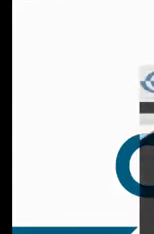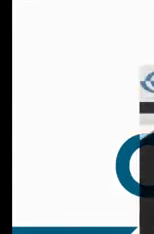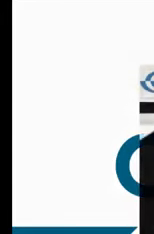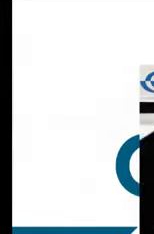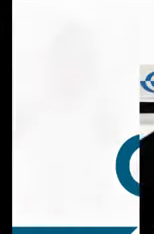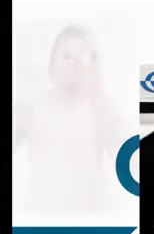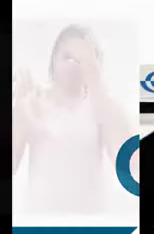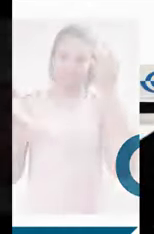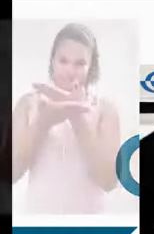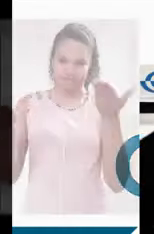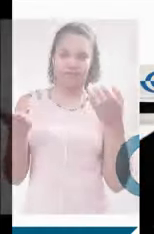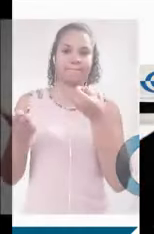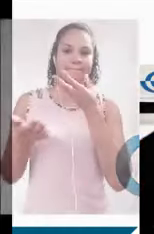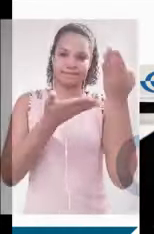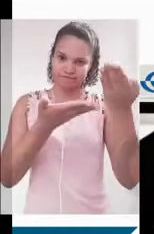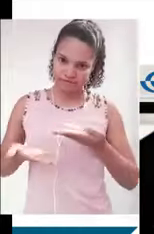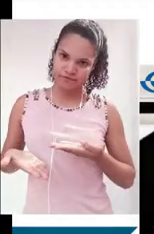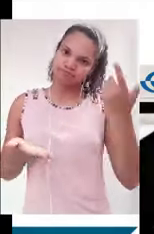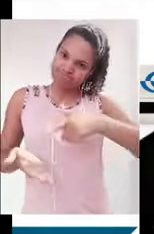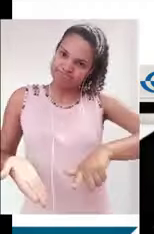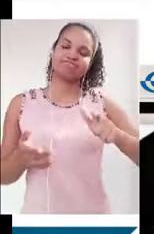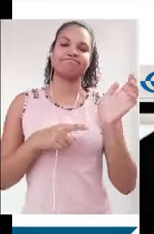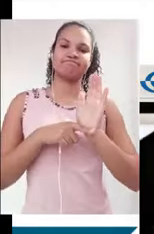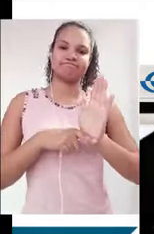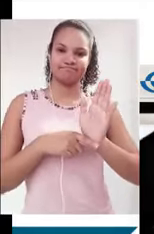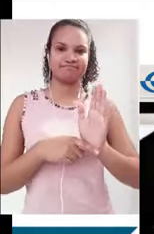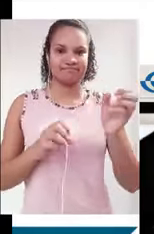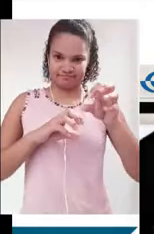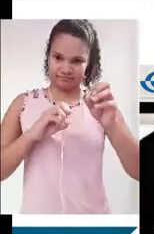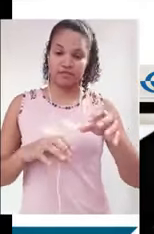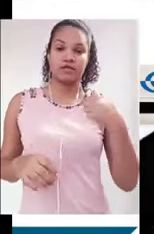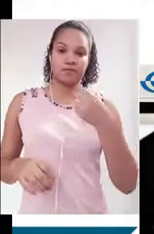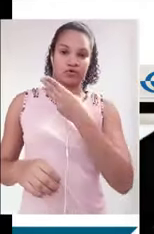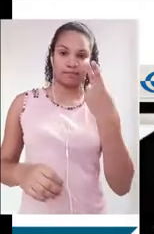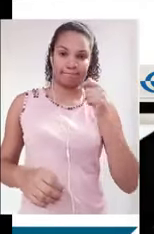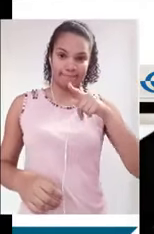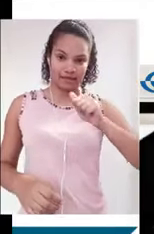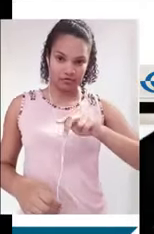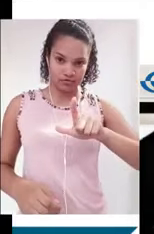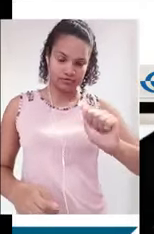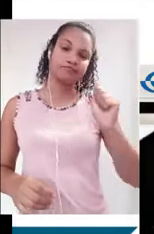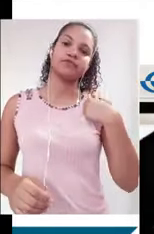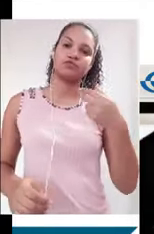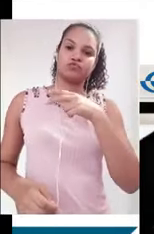Olá pessoal, sejam bem-vindos a mais uma videoaula. Meu nome é Paula Buqueque e eu sou mediadora de redação